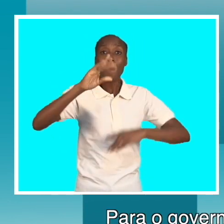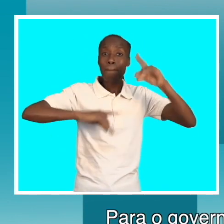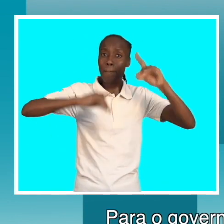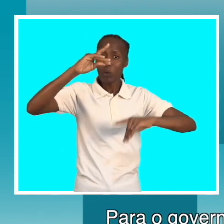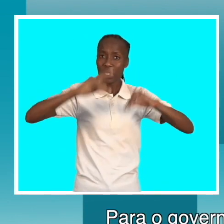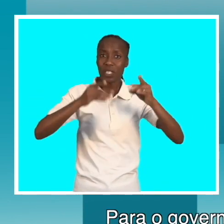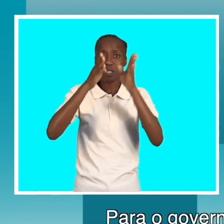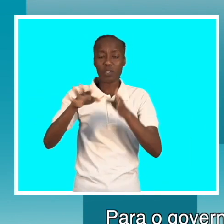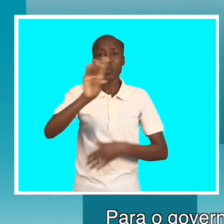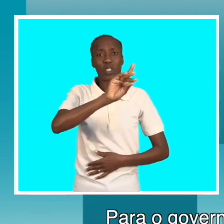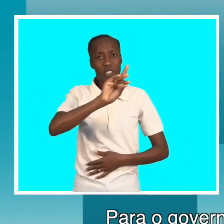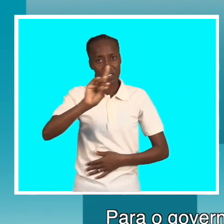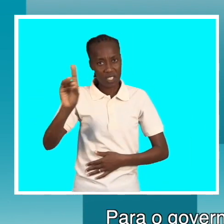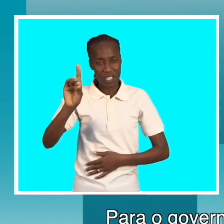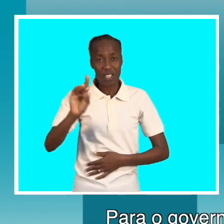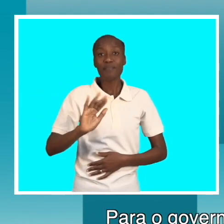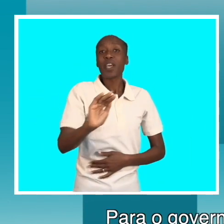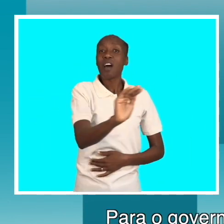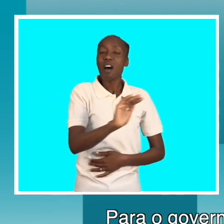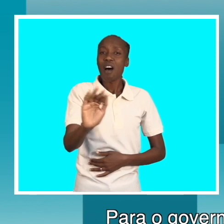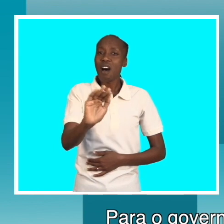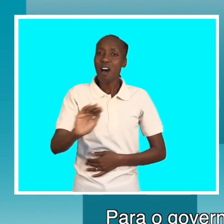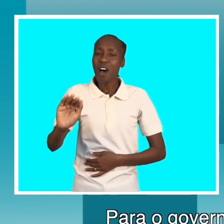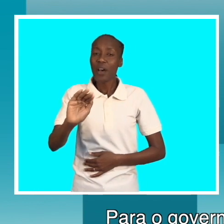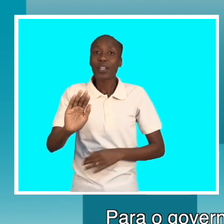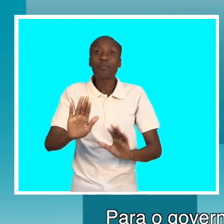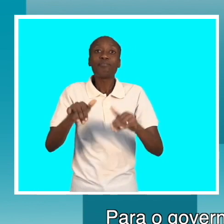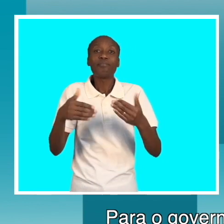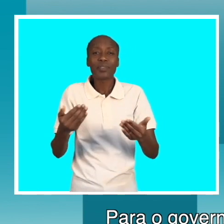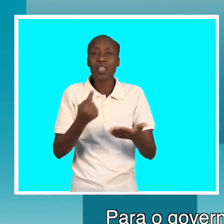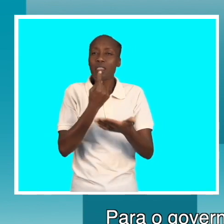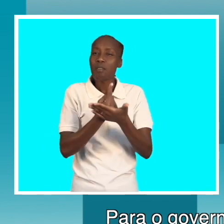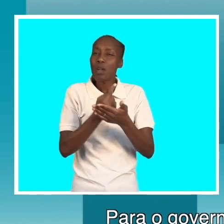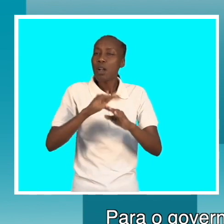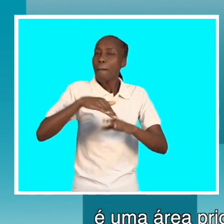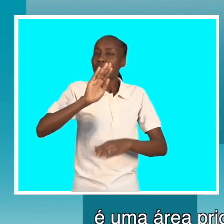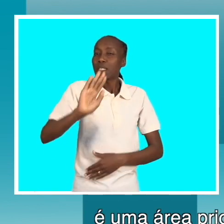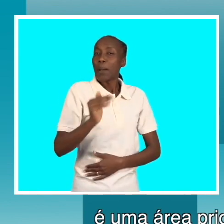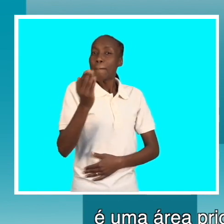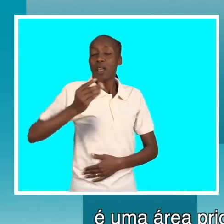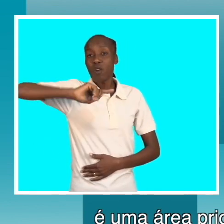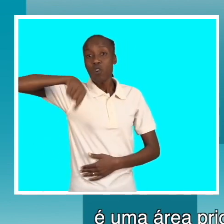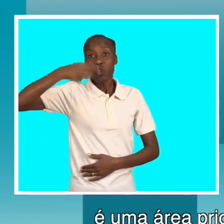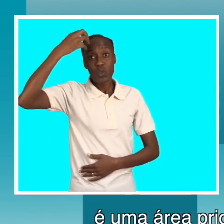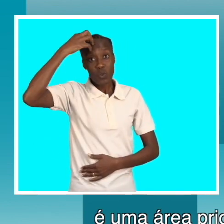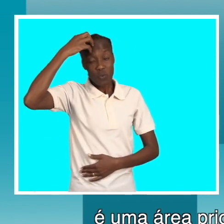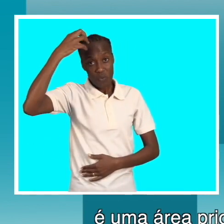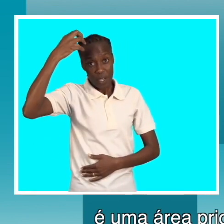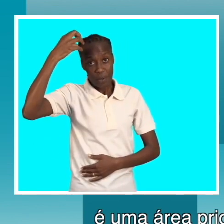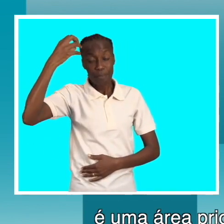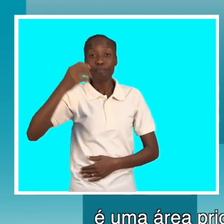-Bretanha, essa questão de políticas sobre pessoas com deficiências é uma área que é uma prioridade